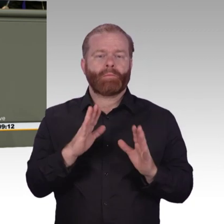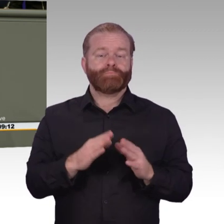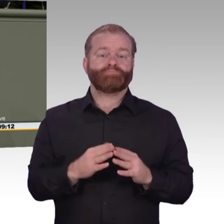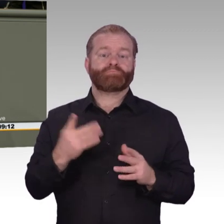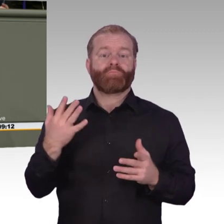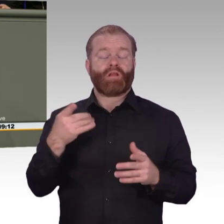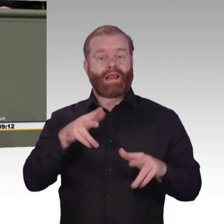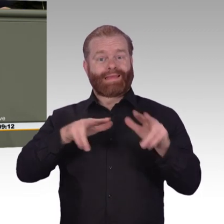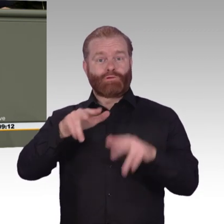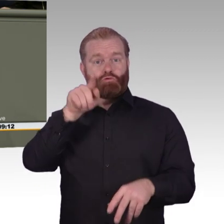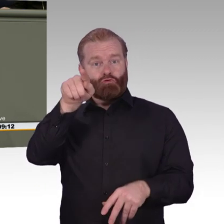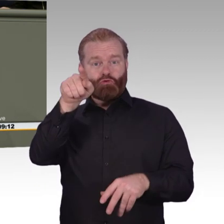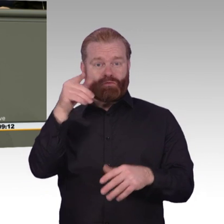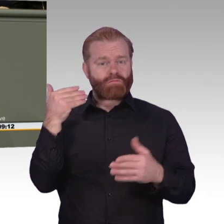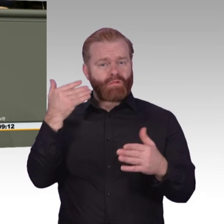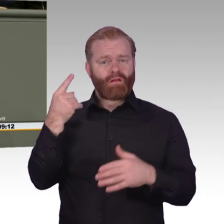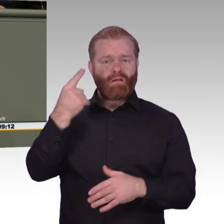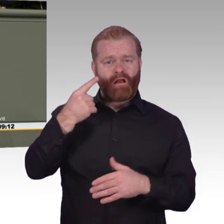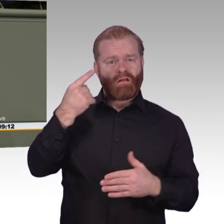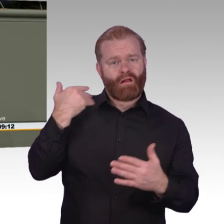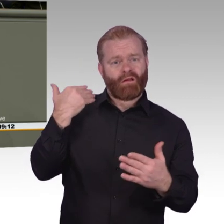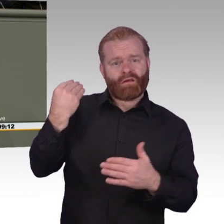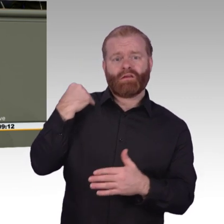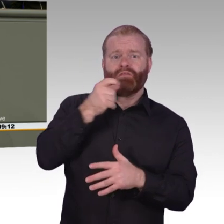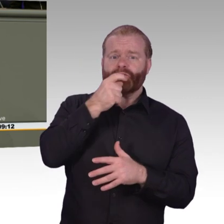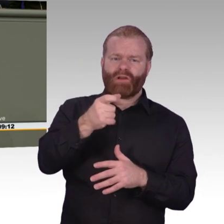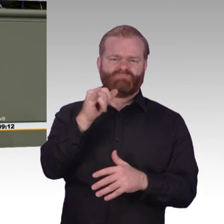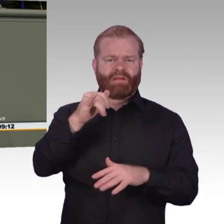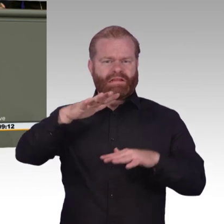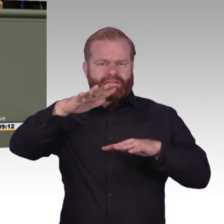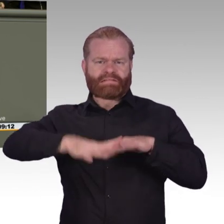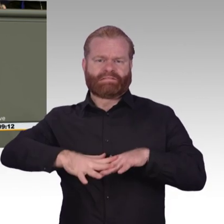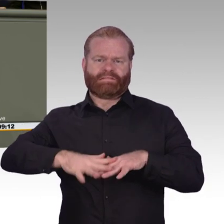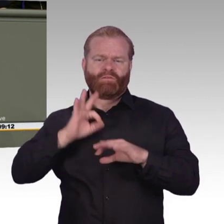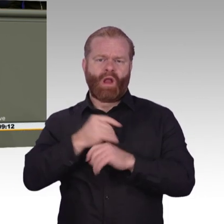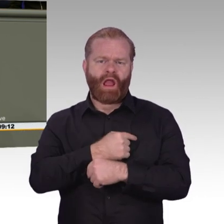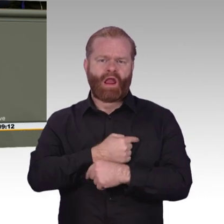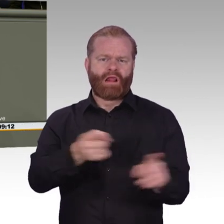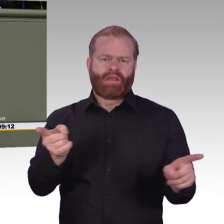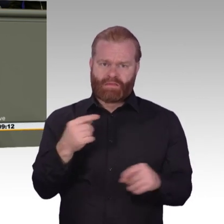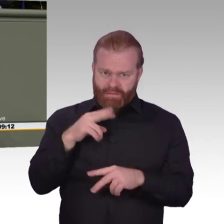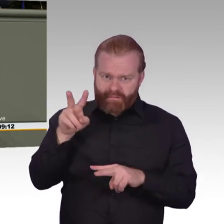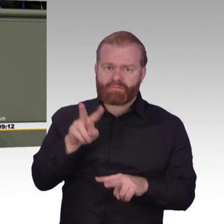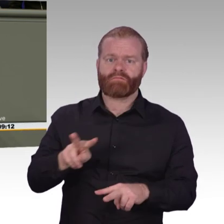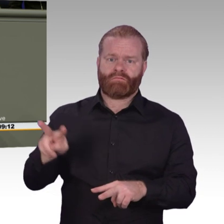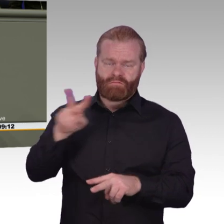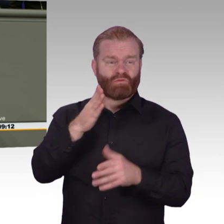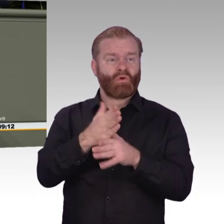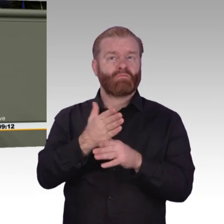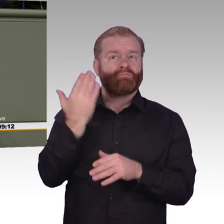75 Prozent der Haushalte über mindestens 50 Megabit verfügen sollten. Bald gab sie auch zu, auch das wird nichts. Dann ein